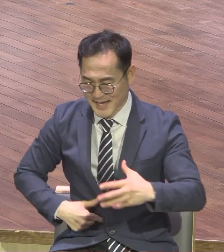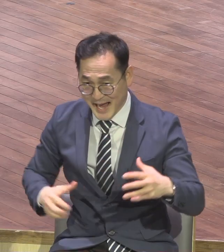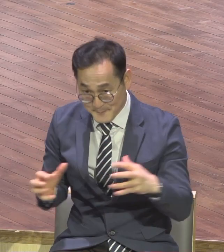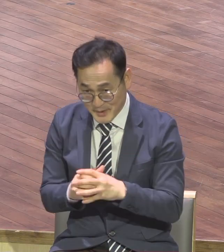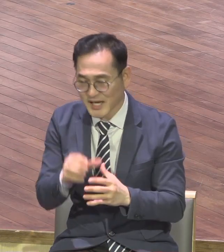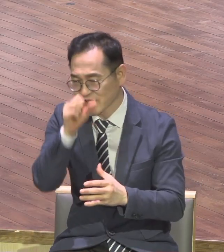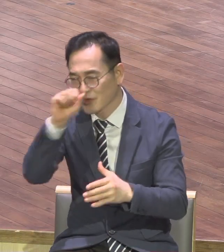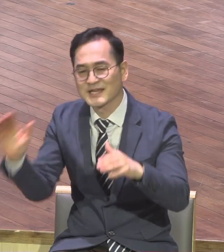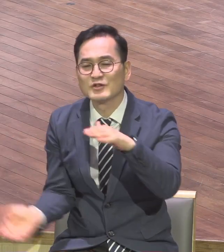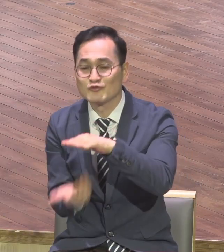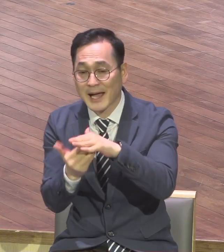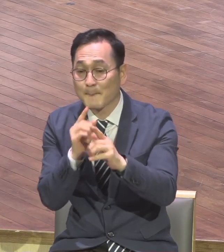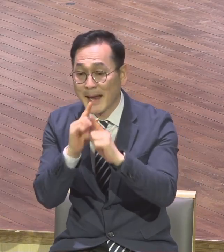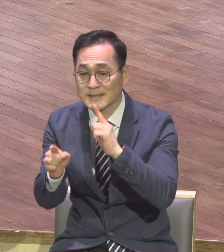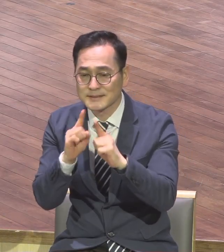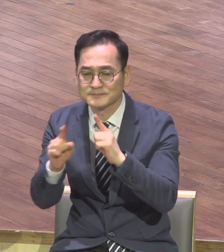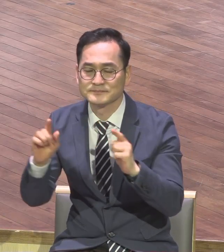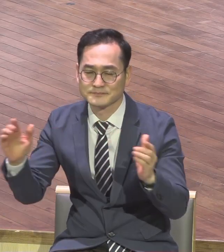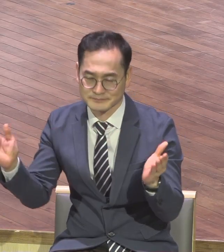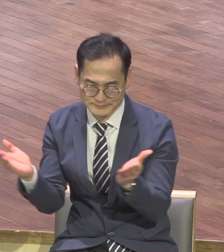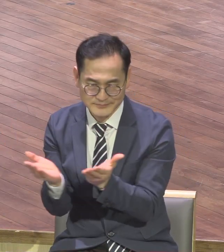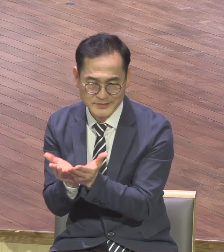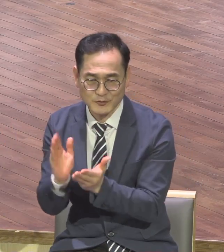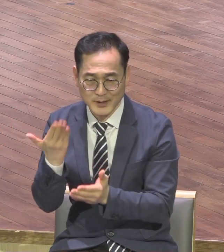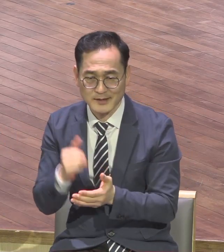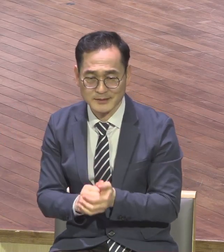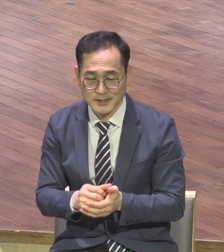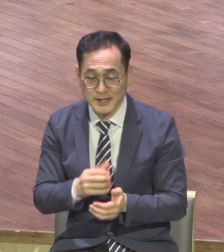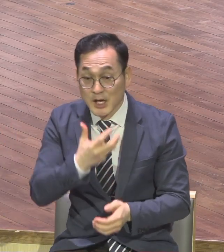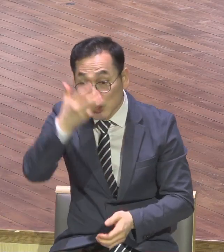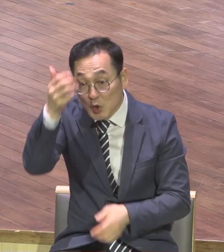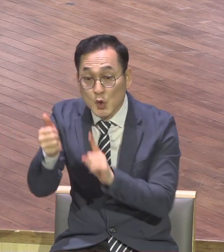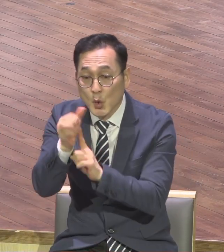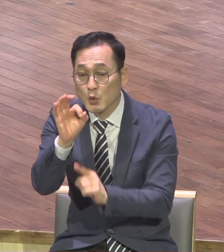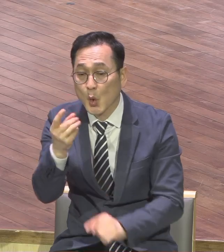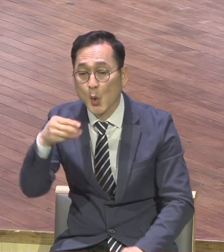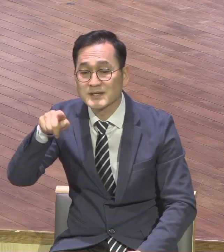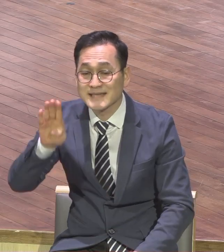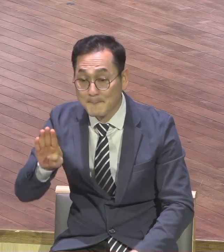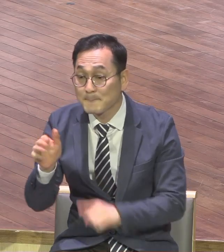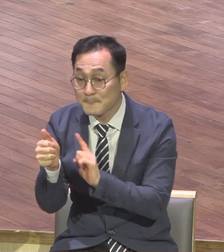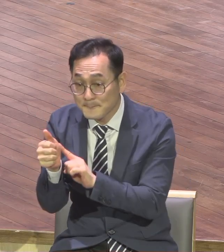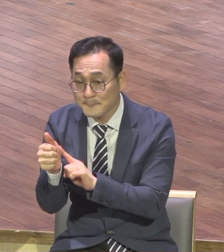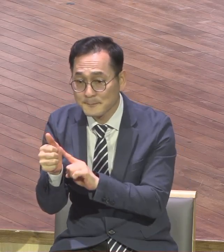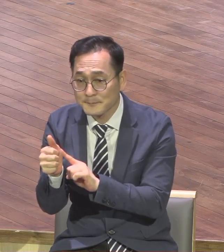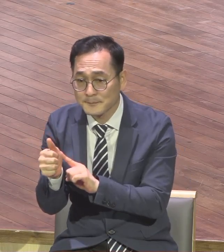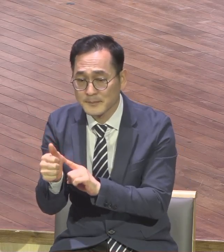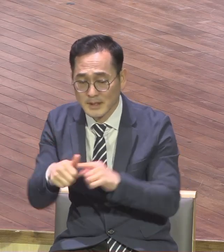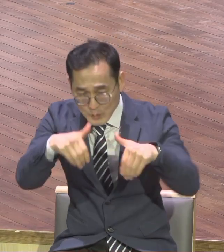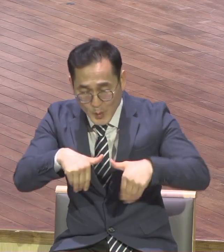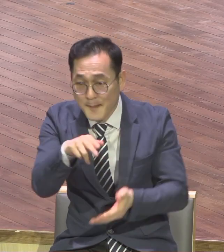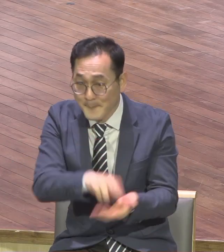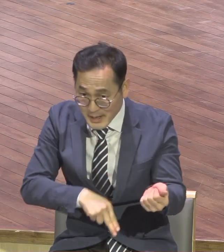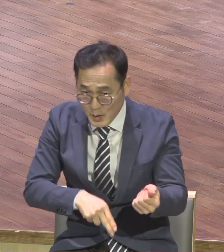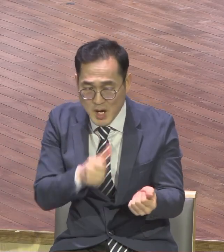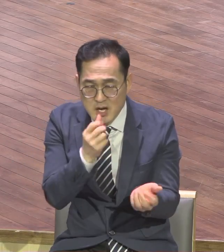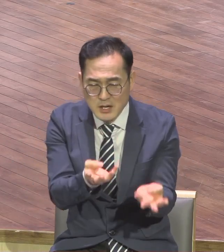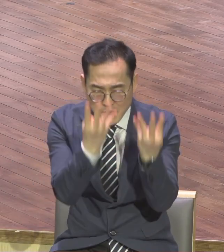하니라 요셉이 노예로 팔려가고 제수로 감옥에 갇혔을 때에 장차 총리가 될 것이라고